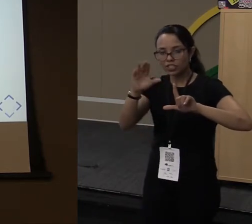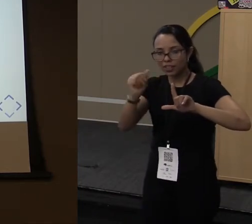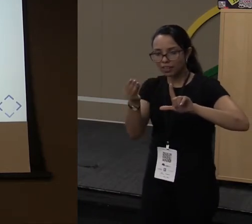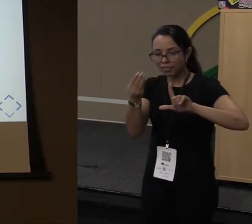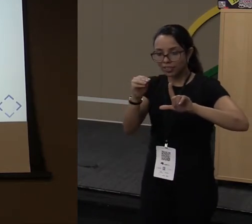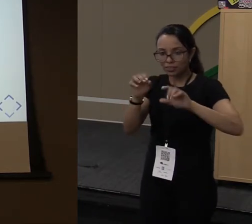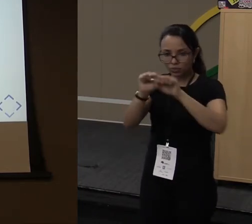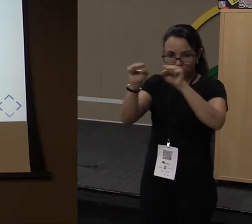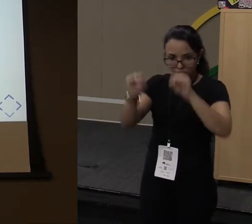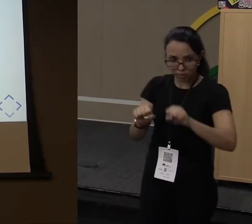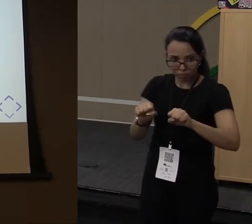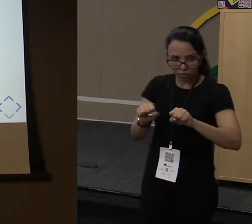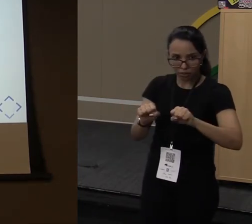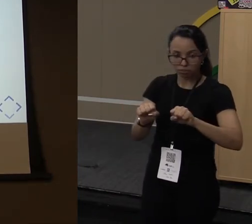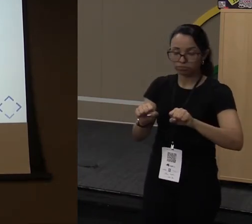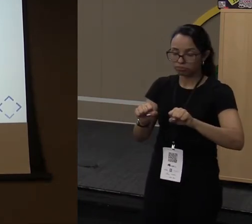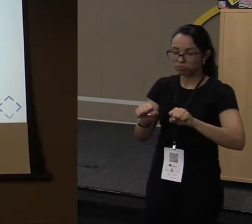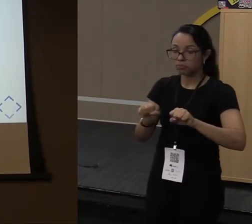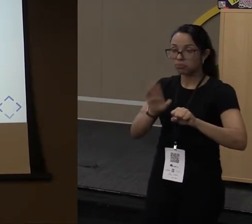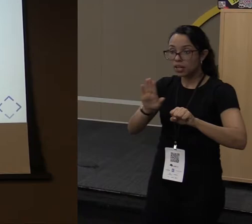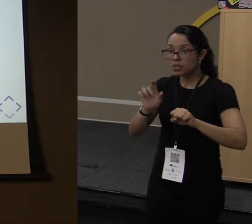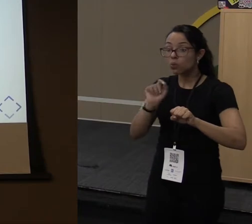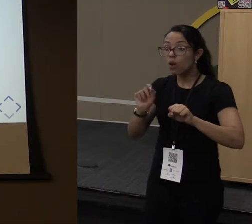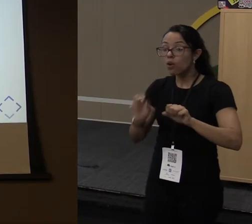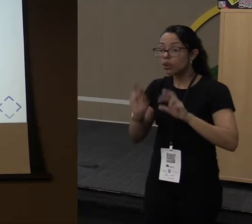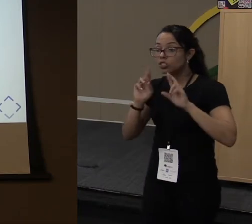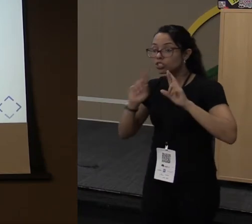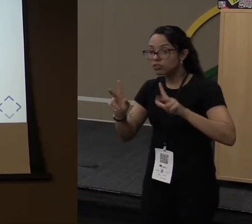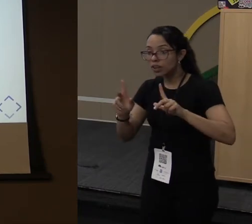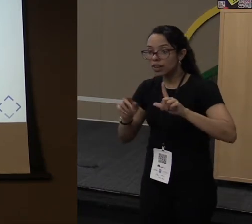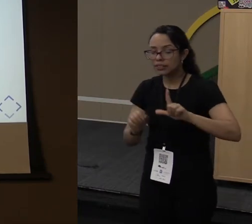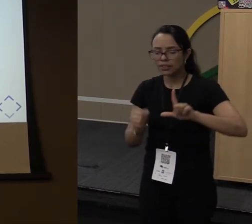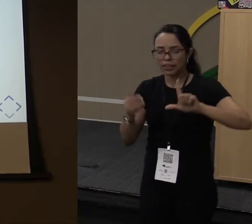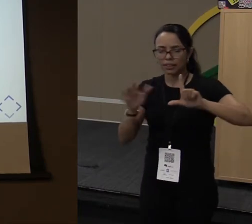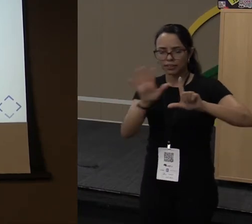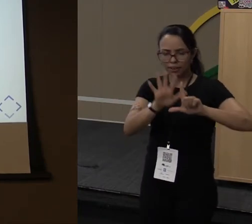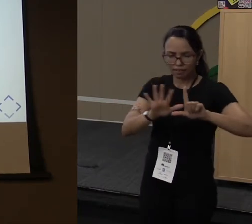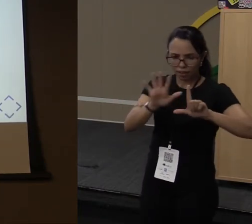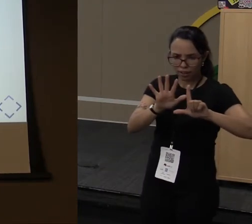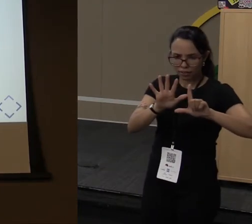Mas então, qual é a diferença de uma interface para uma interface funcional?